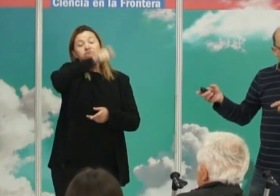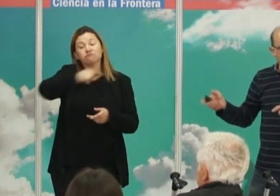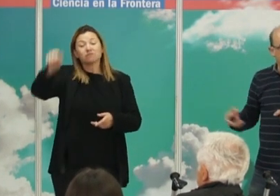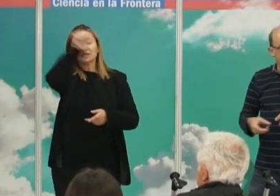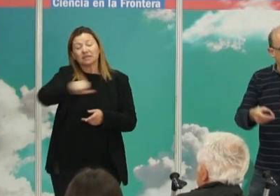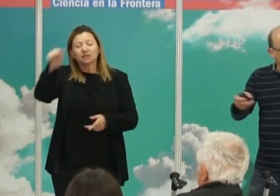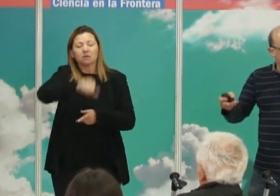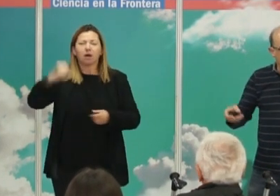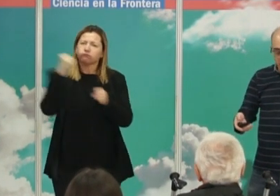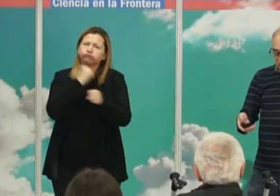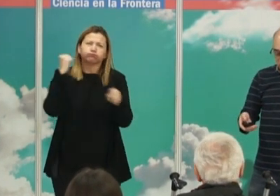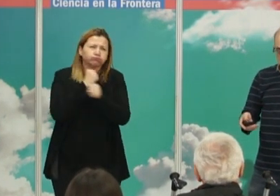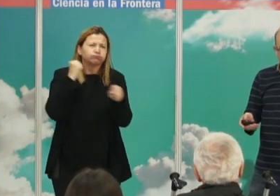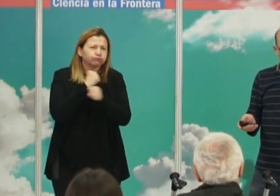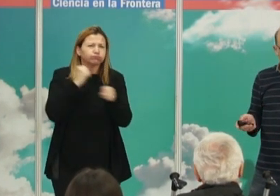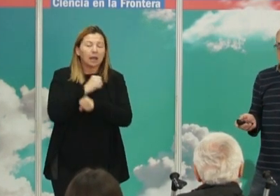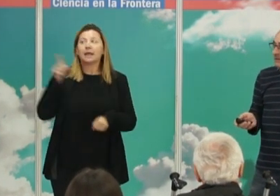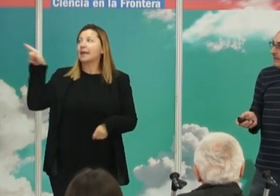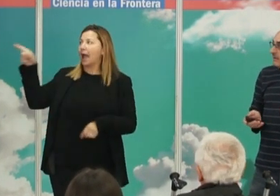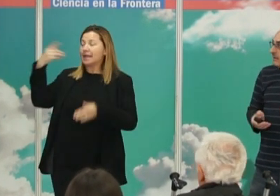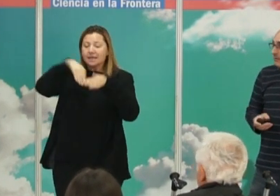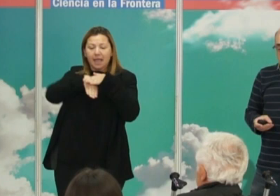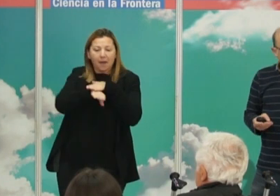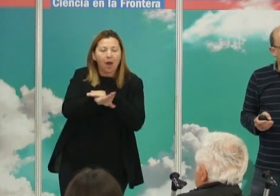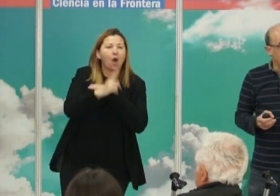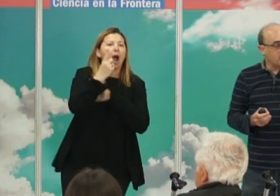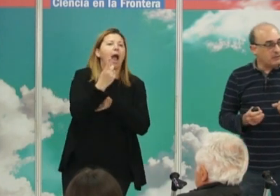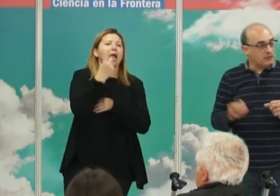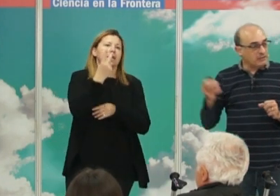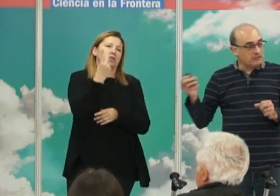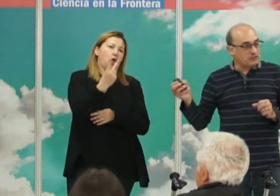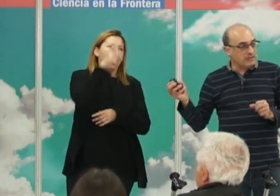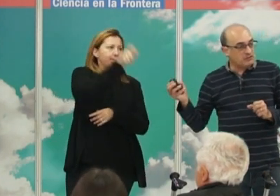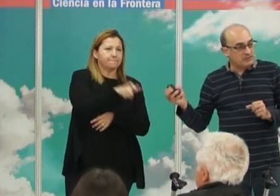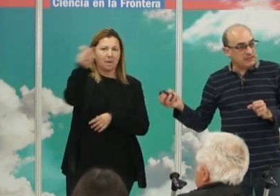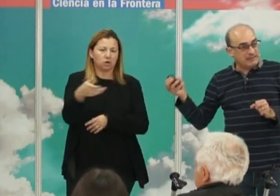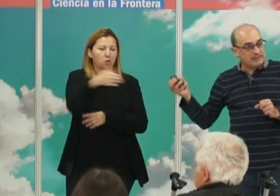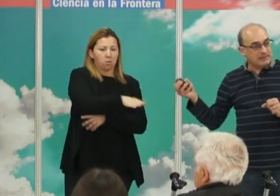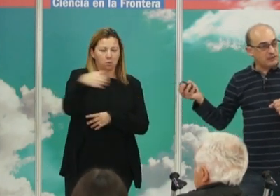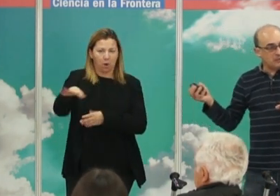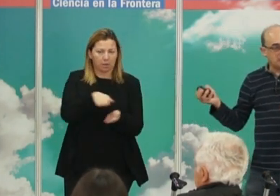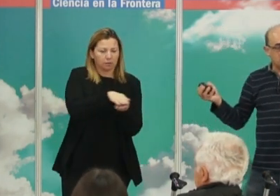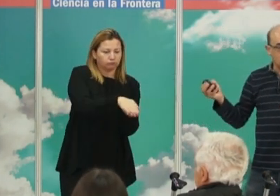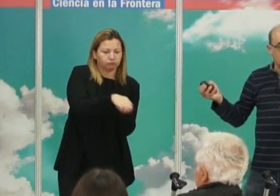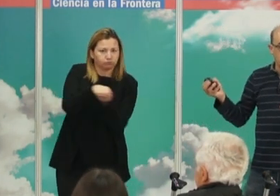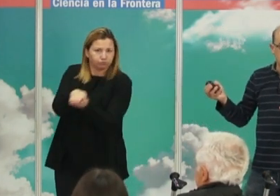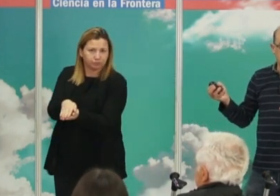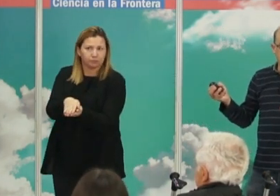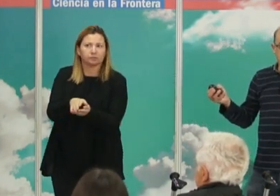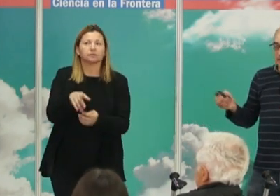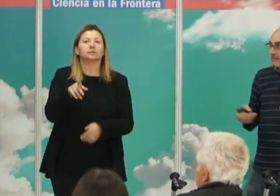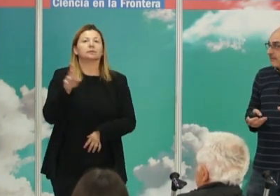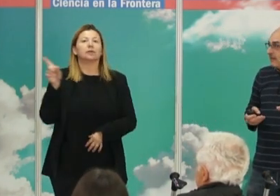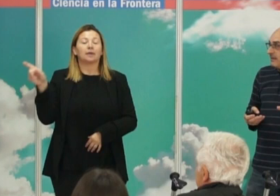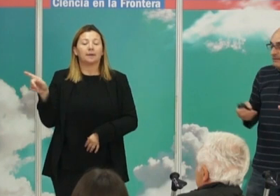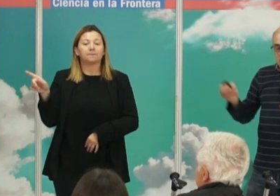Hay dos cámaras funerarias donde hay restos humanos. Cuando se han analizado los restos humanos que estaban enterrados en estas dos cámaras